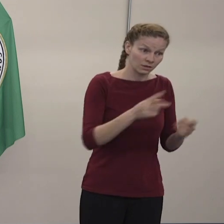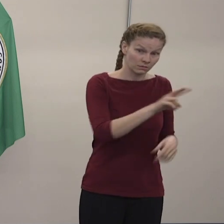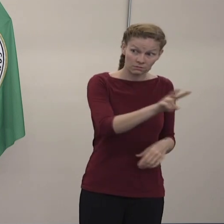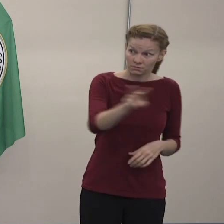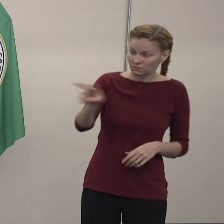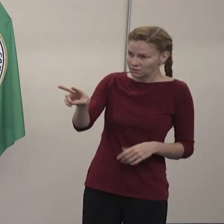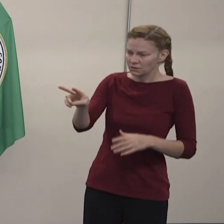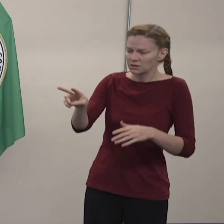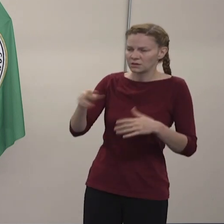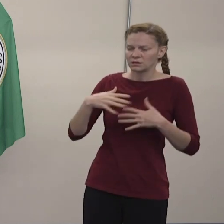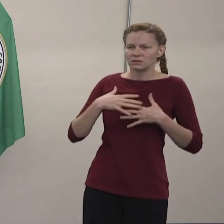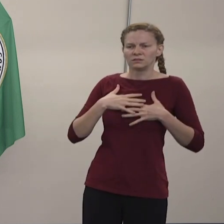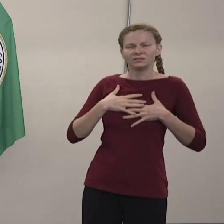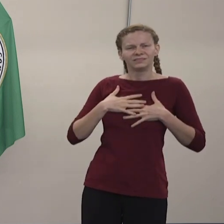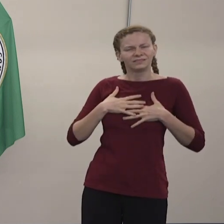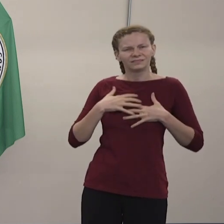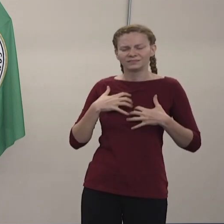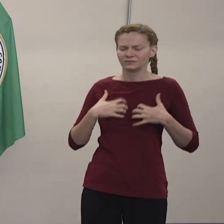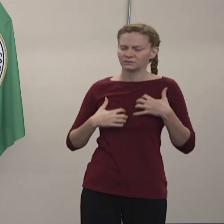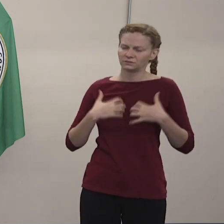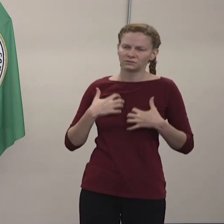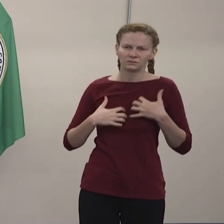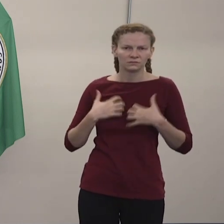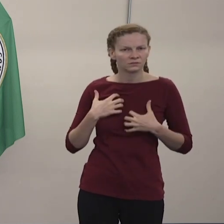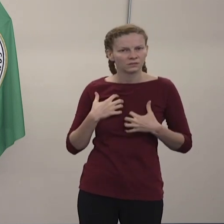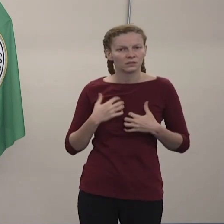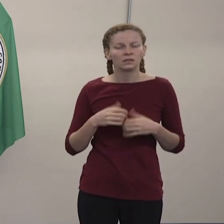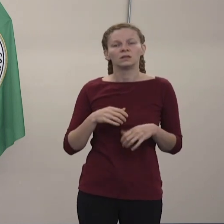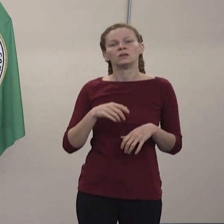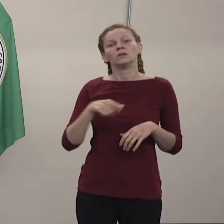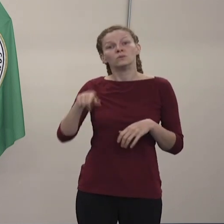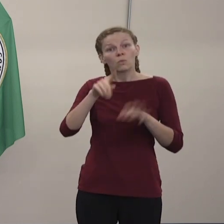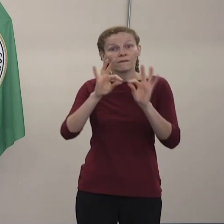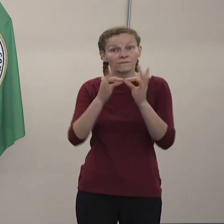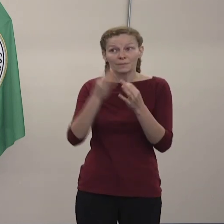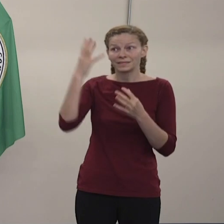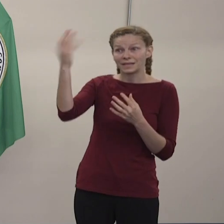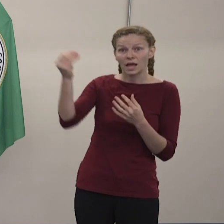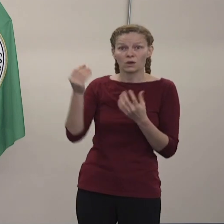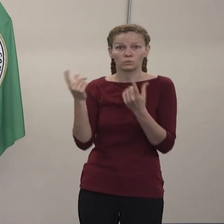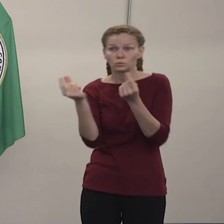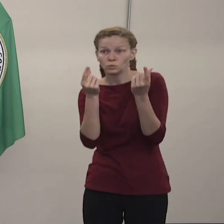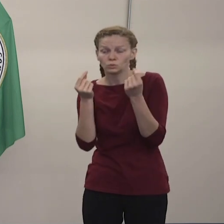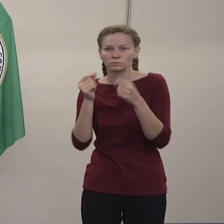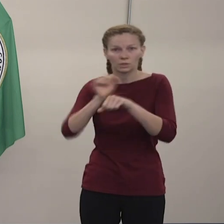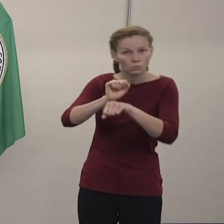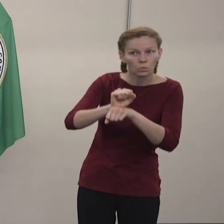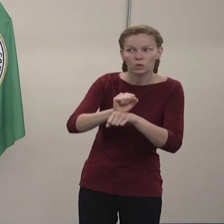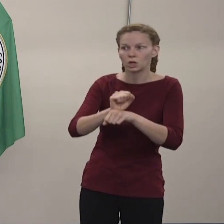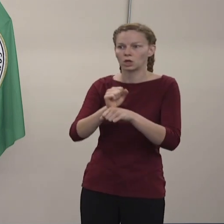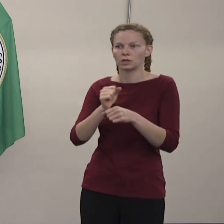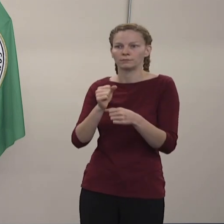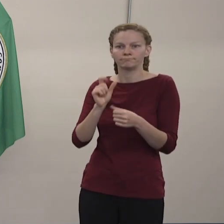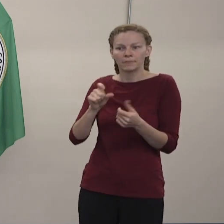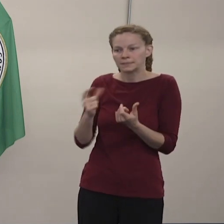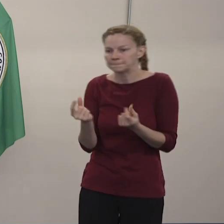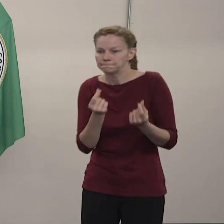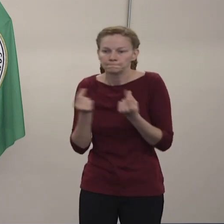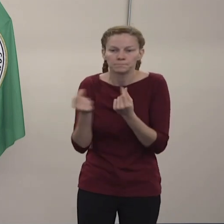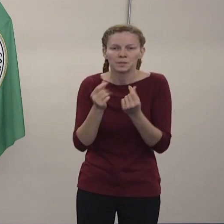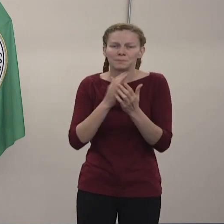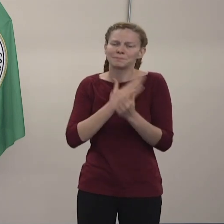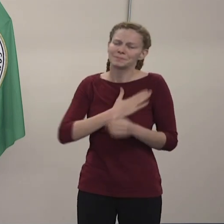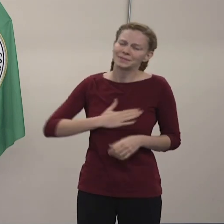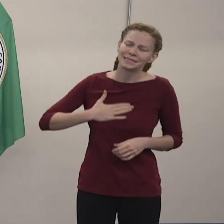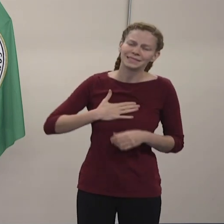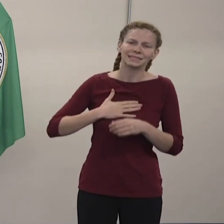saliendo, la gente que está trabajando todos los días. Por favor, tomen pasos para tener cuidado y cuiden a nuestra